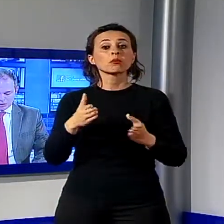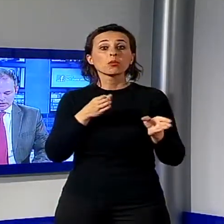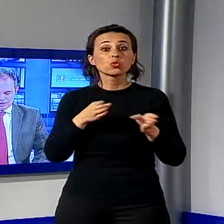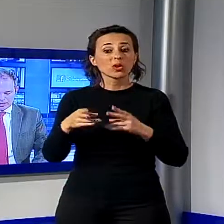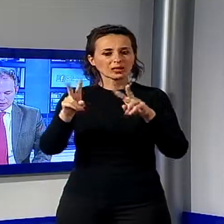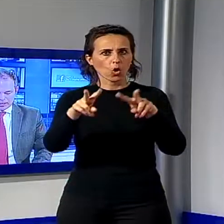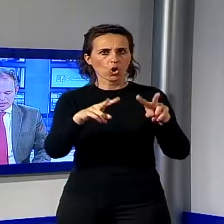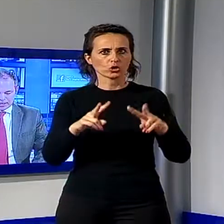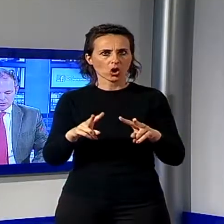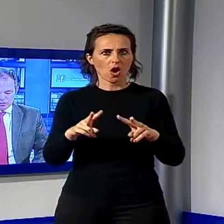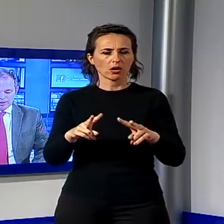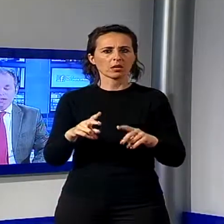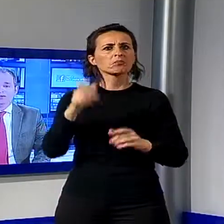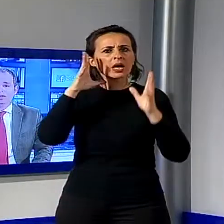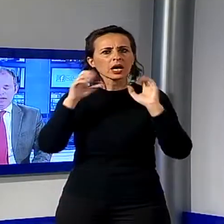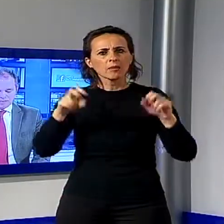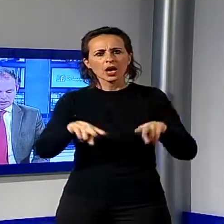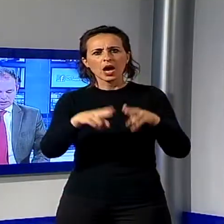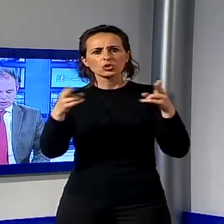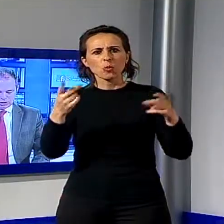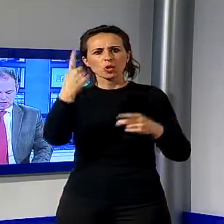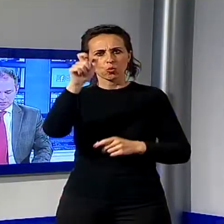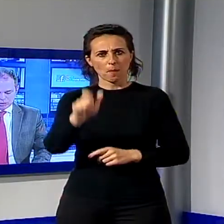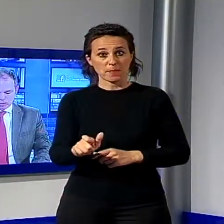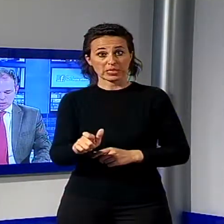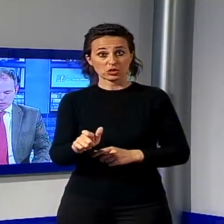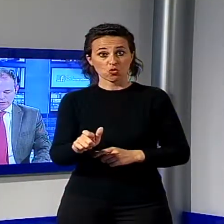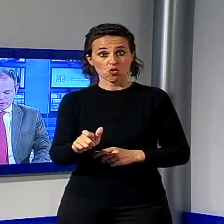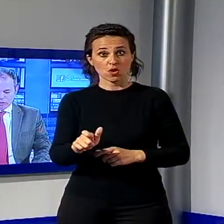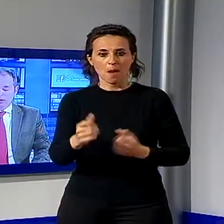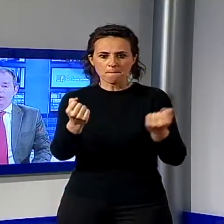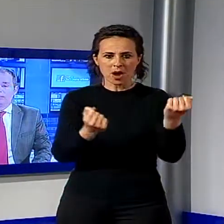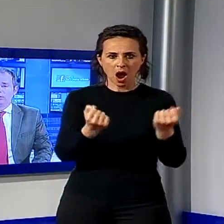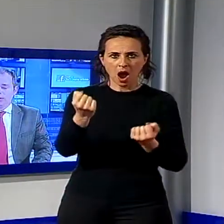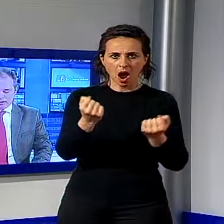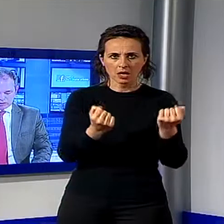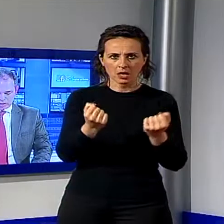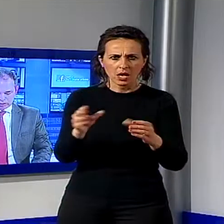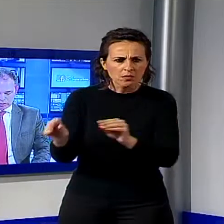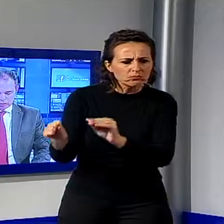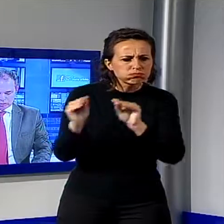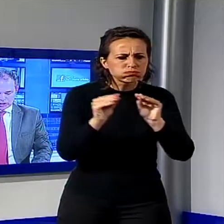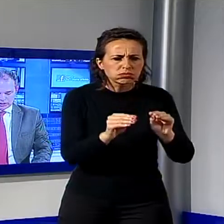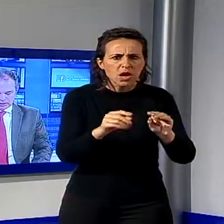intento a caricare una bobina di fili elettrici di rame su un'autovettura con a bordo altri quattro soggetti.